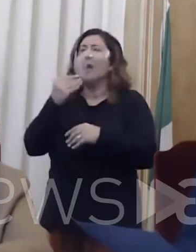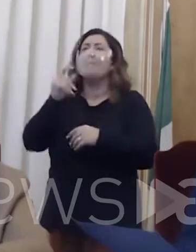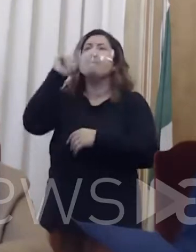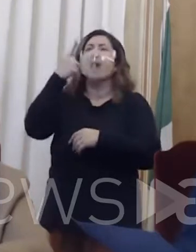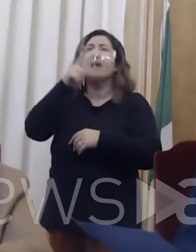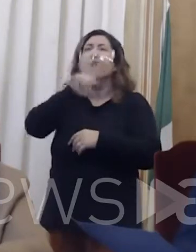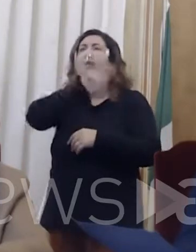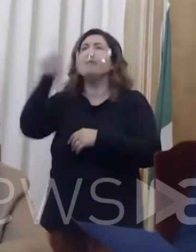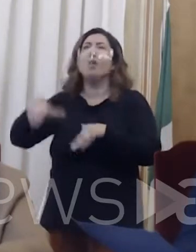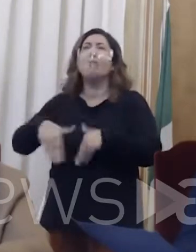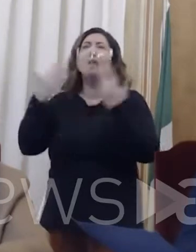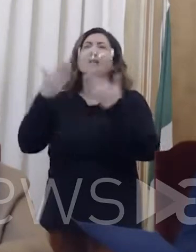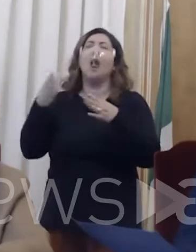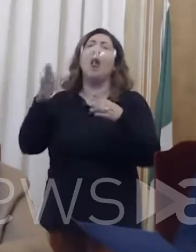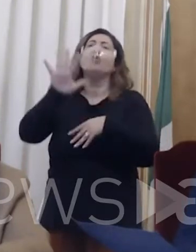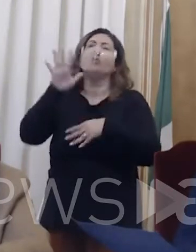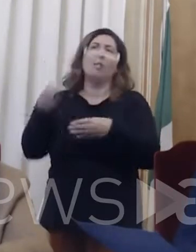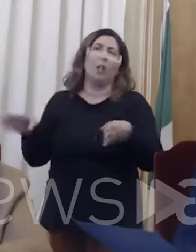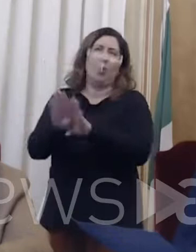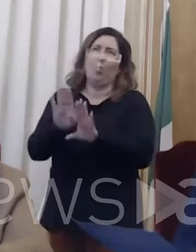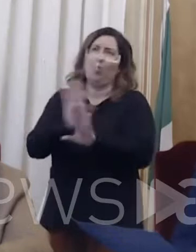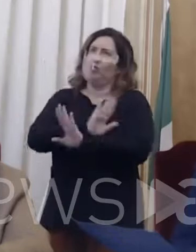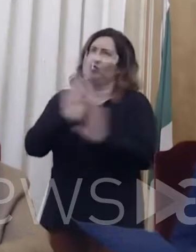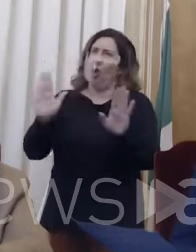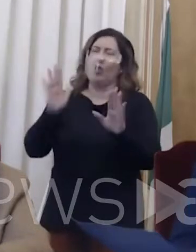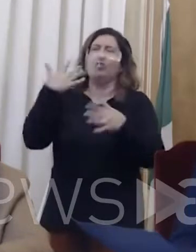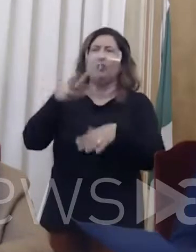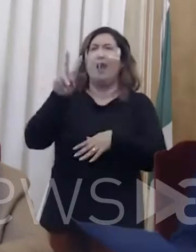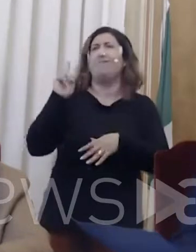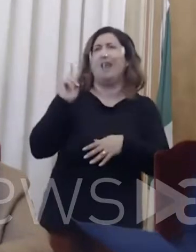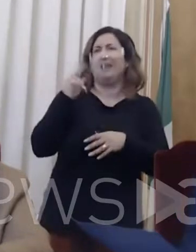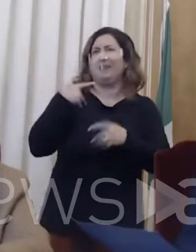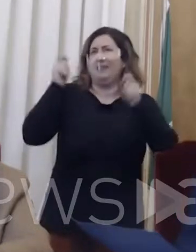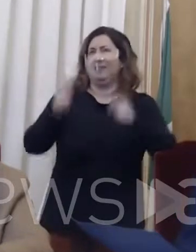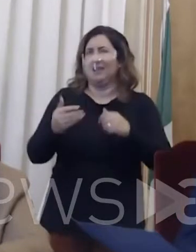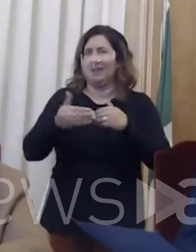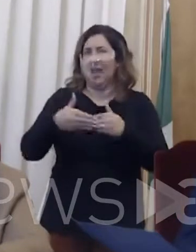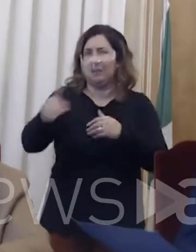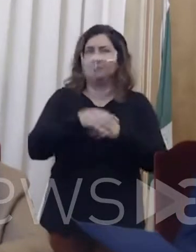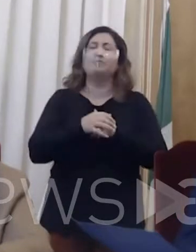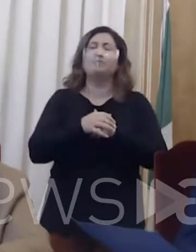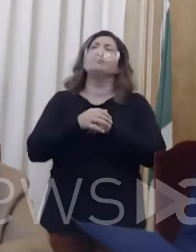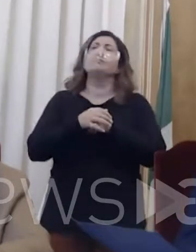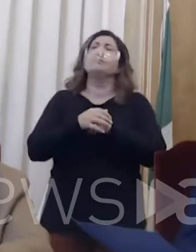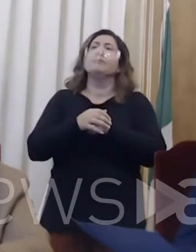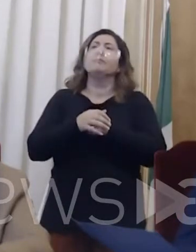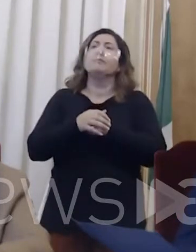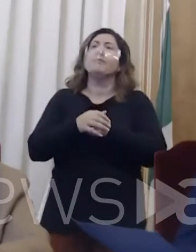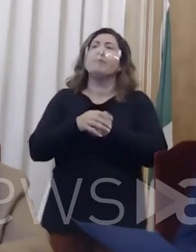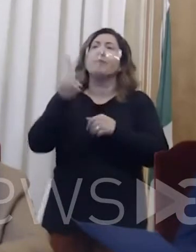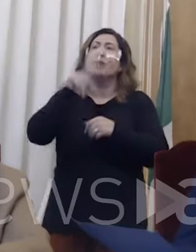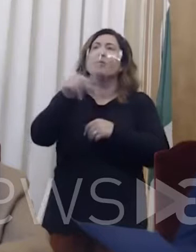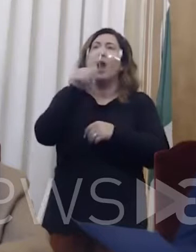in vigore da venerdì, la confermiamo all'interno dell'ordinanza così come confermiamo il divieto assoluto di vendita di